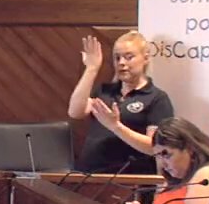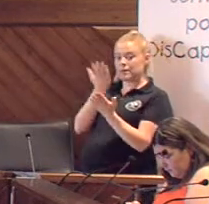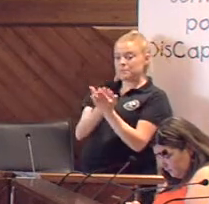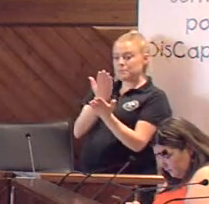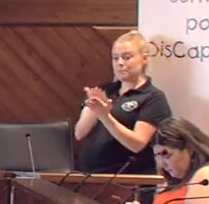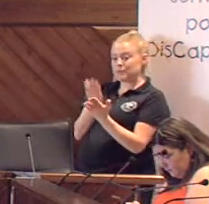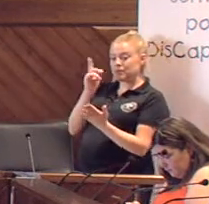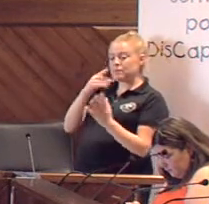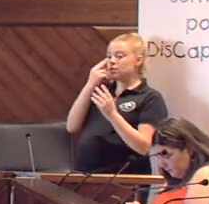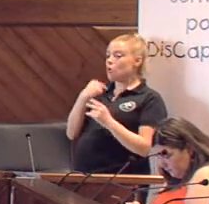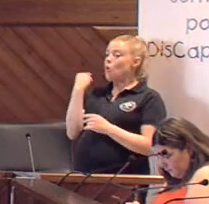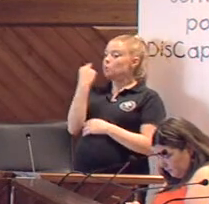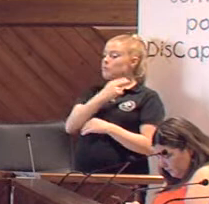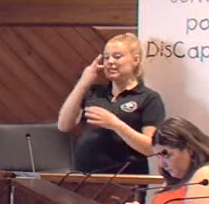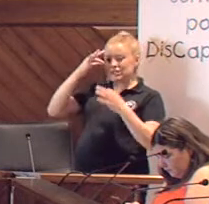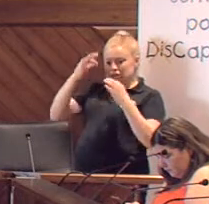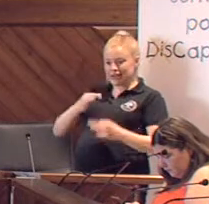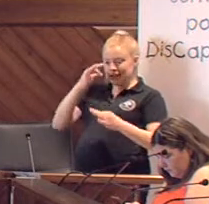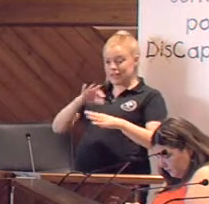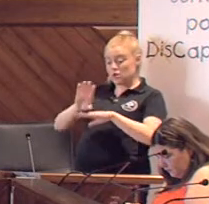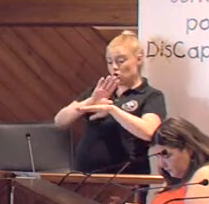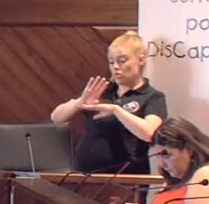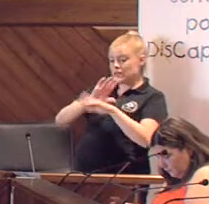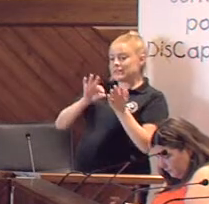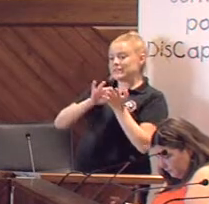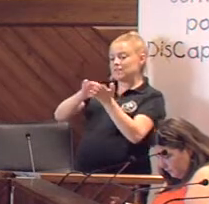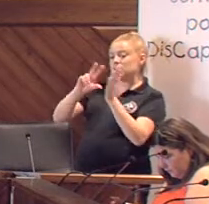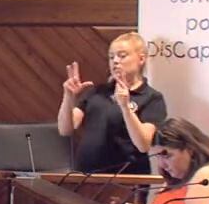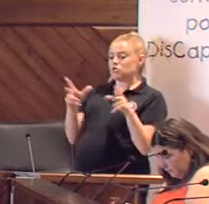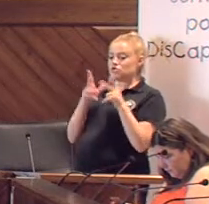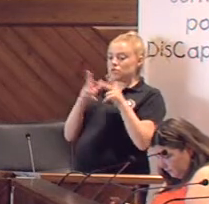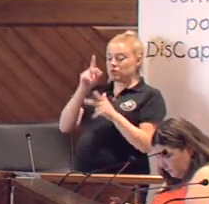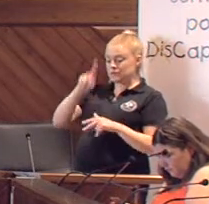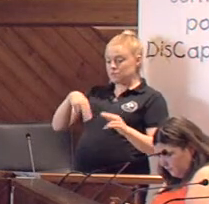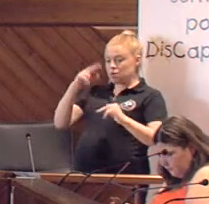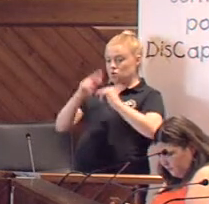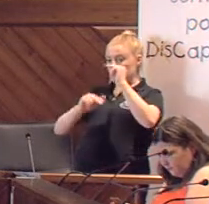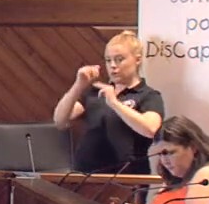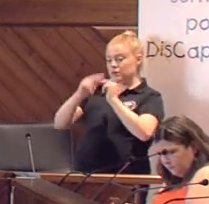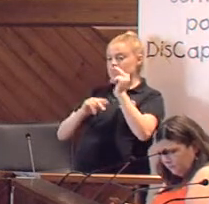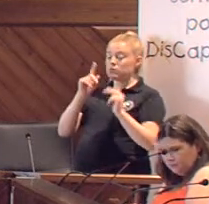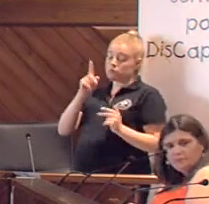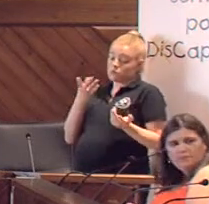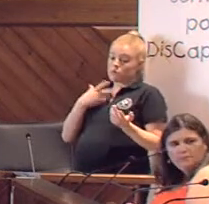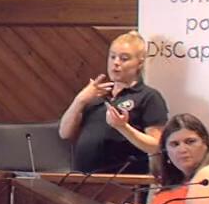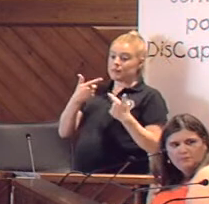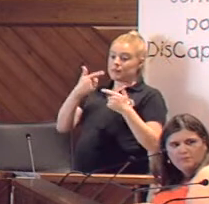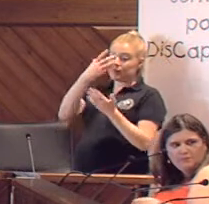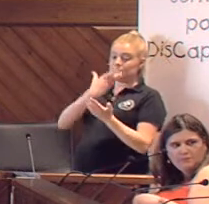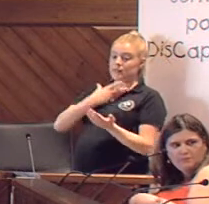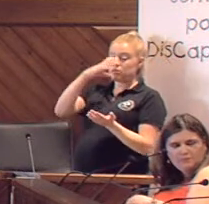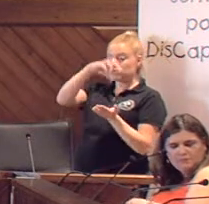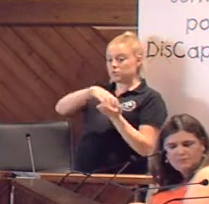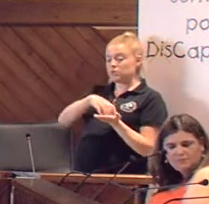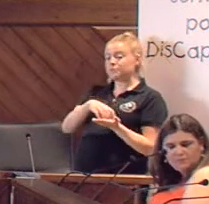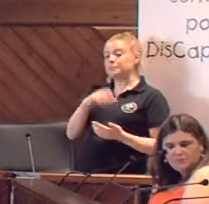fehacientemente un compromiso real por parte de la Concejalía de Servicios Sociales y Urbanismo, así como por parte del Ayuntamiento, para que se